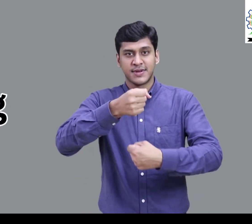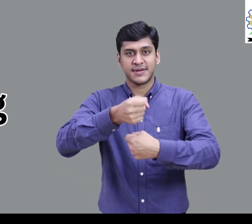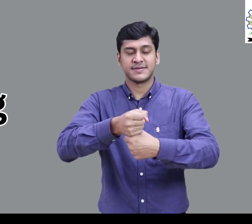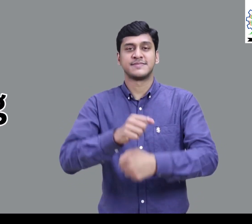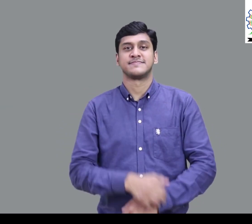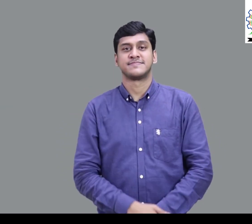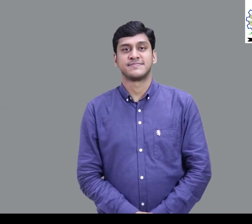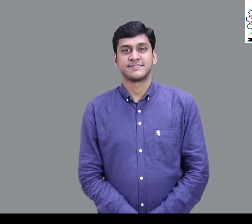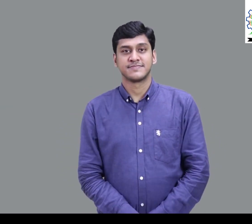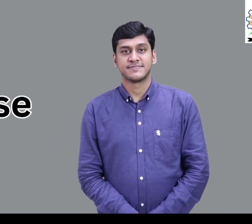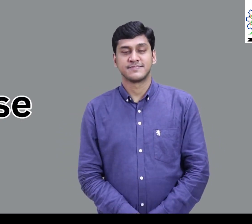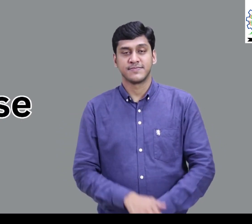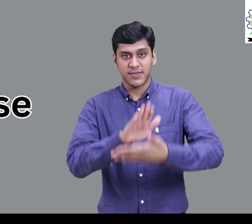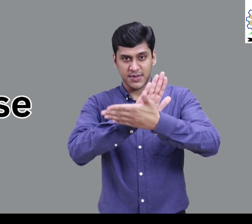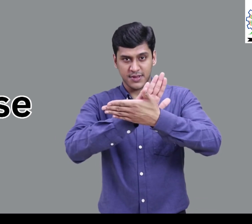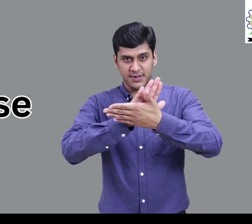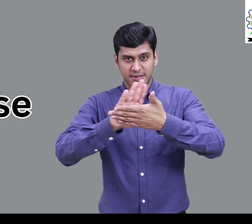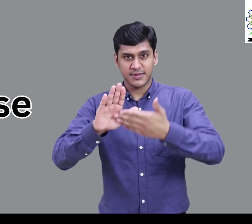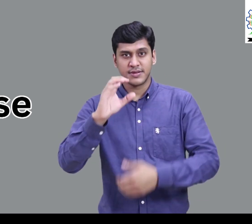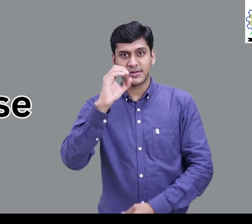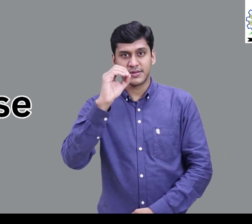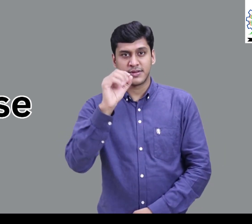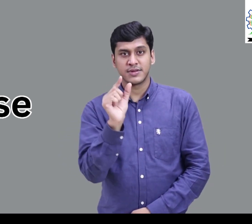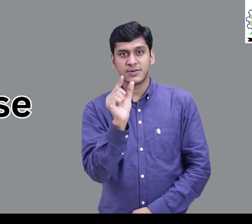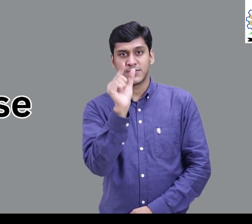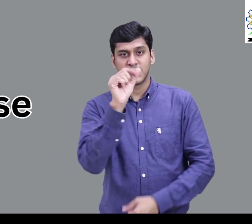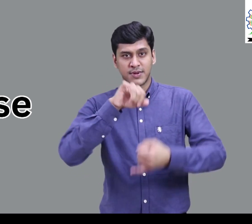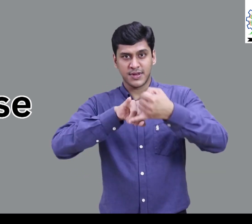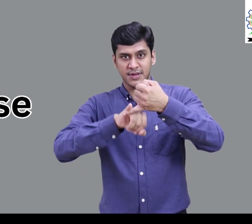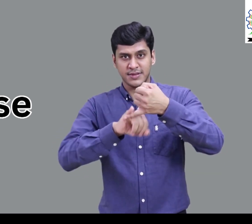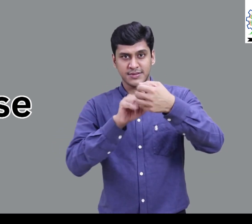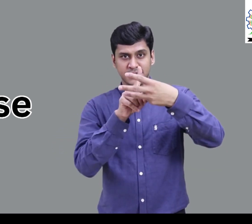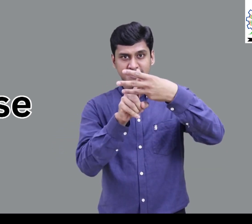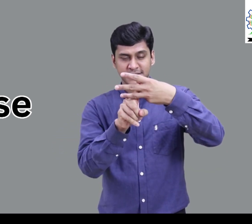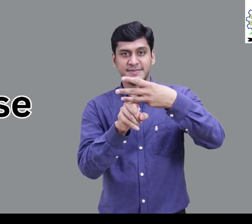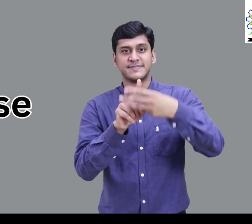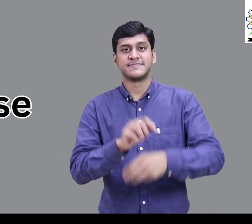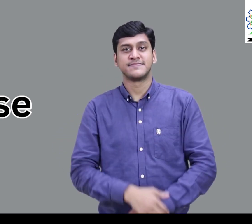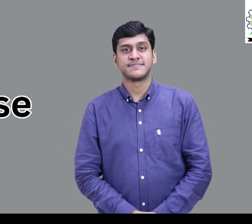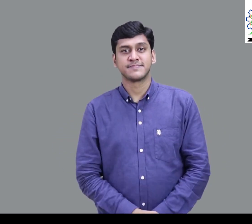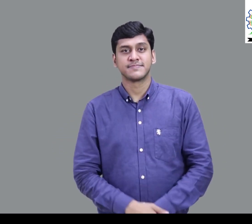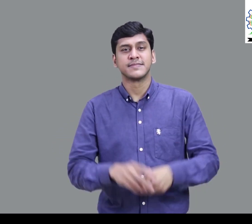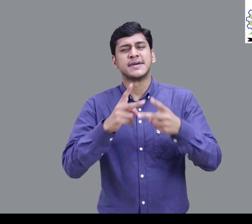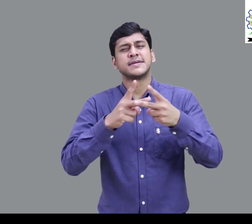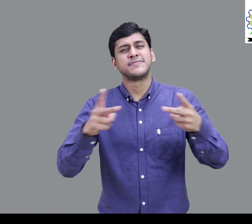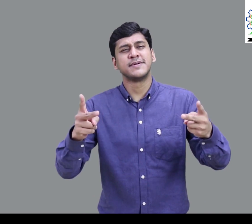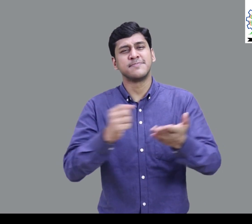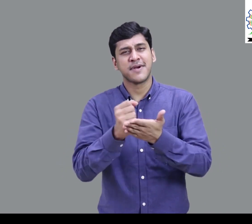G J U G H O U S E House एवं अन्य